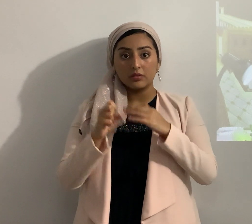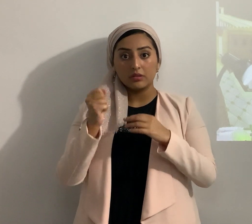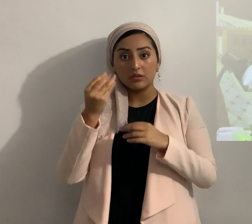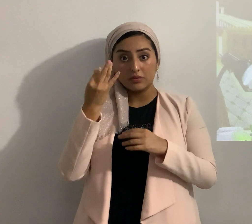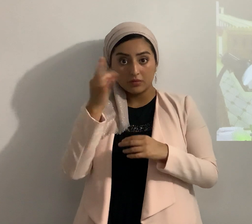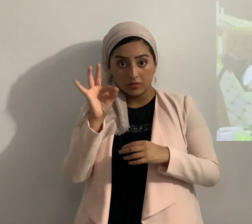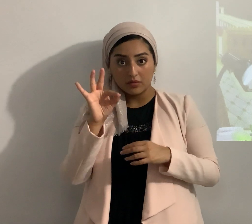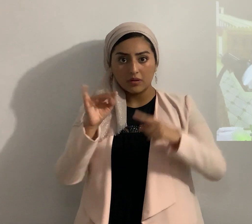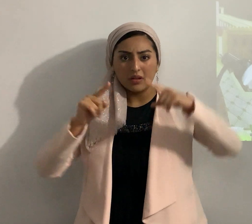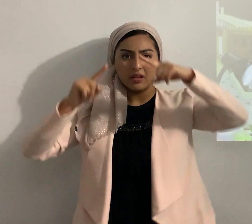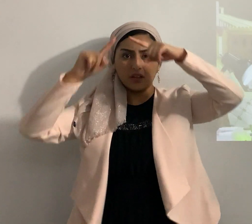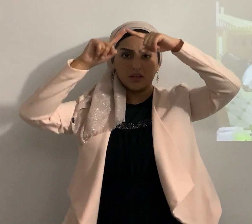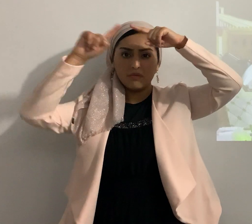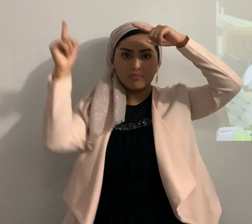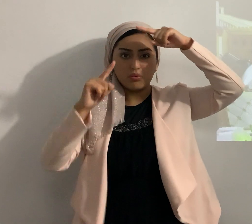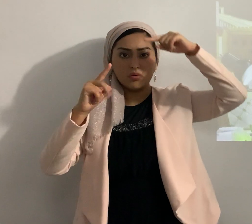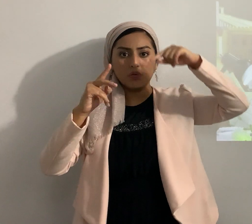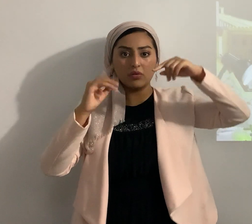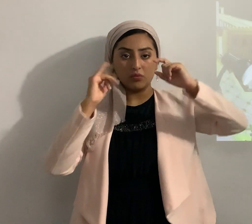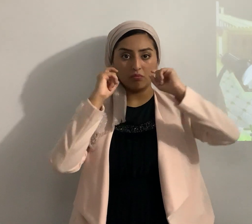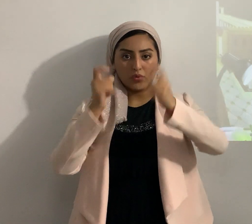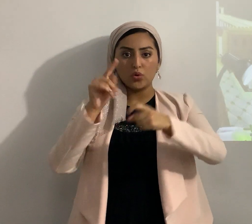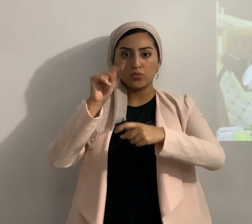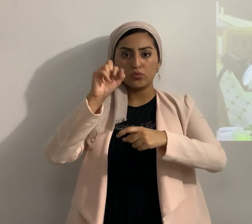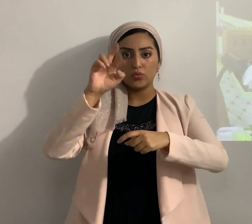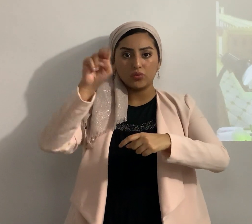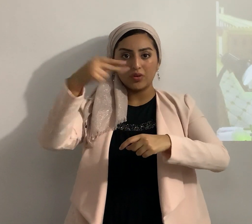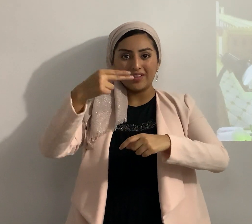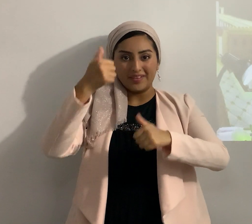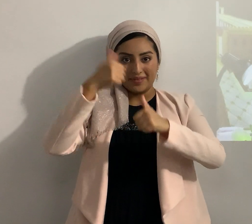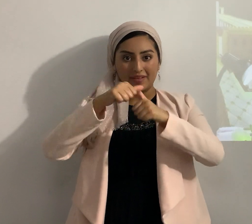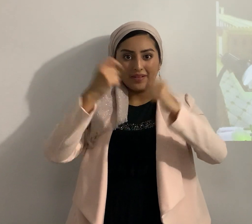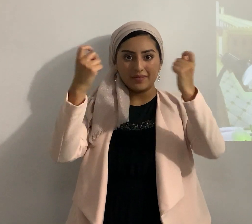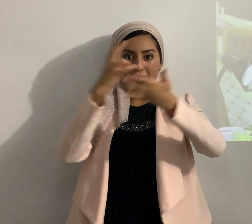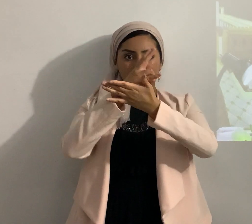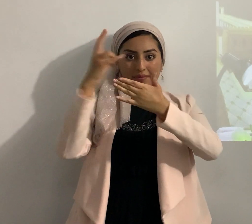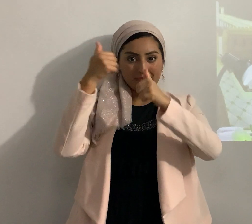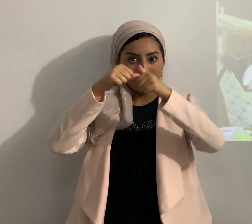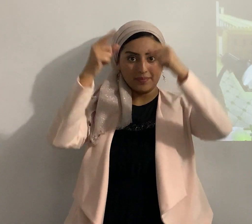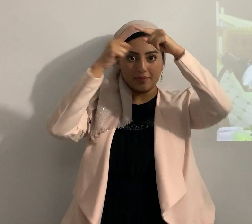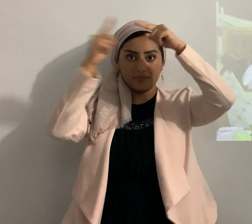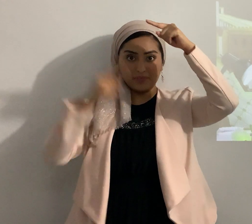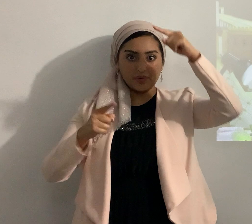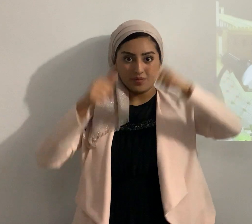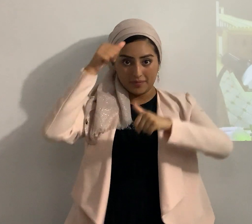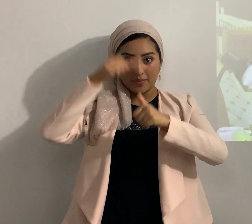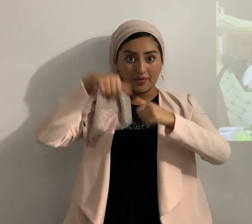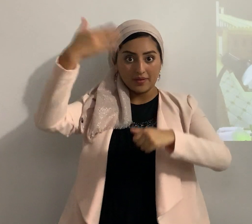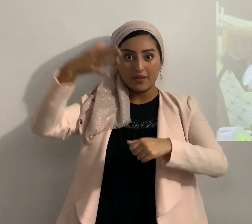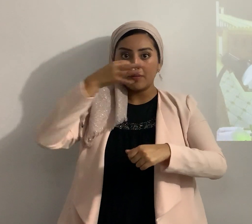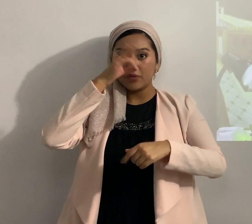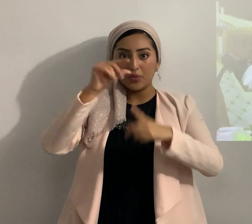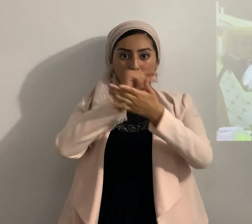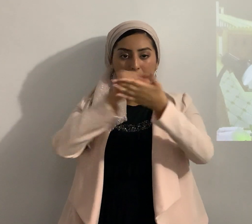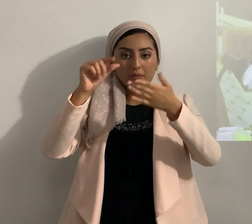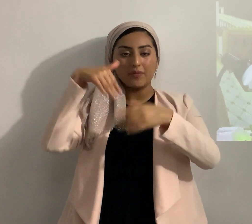los relámpagos cuando dio la Torah de hecho es la fiesta de Shavuot ya en pocas semanas entonces a ver vamos a